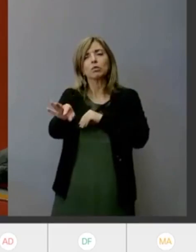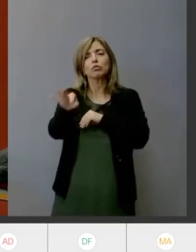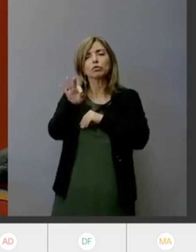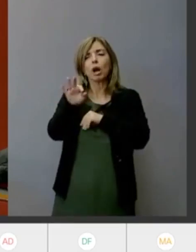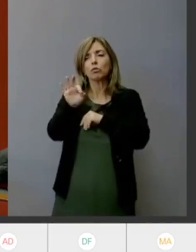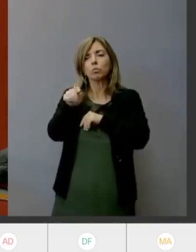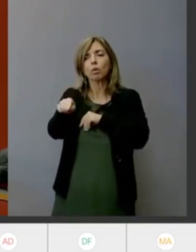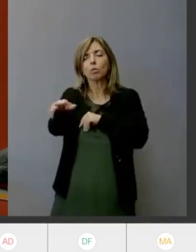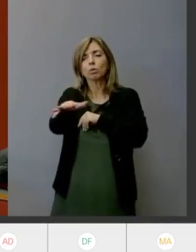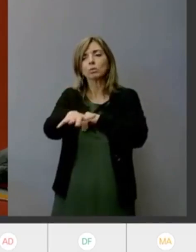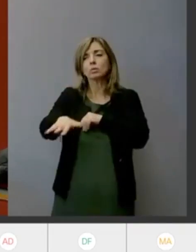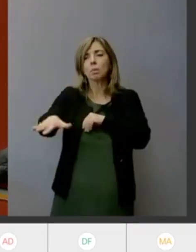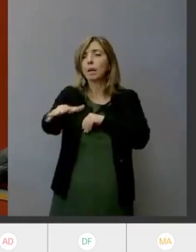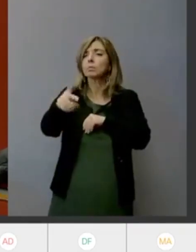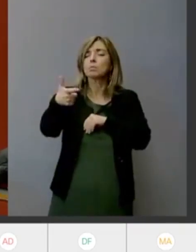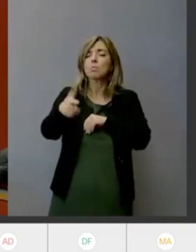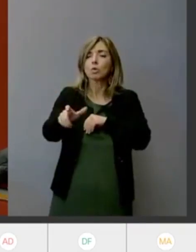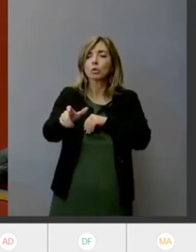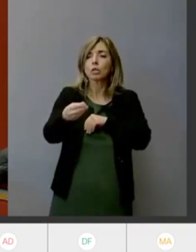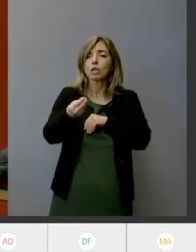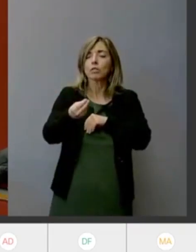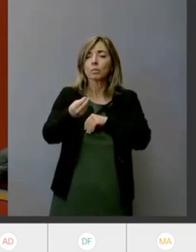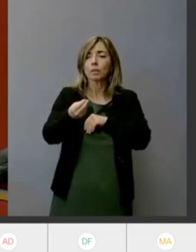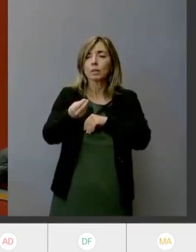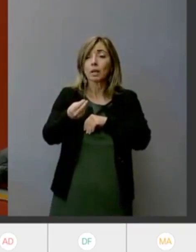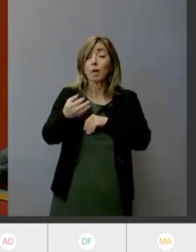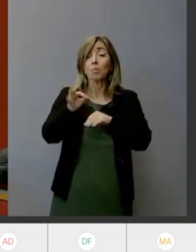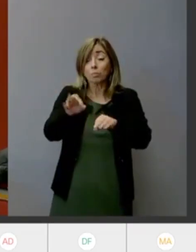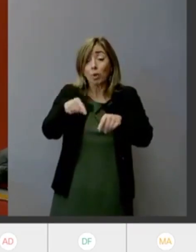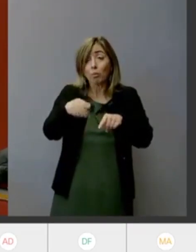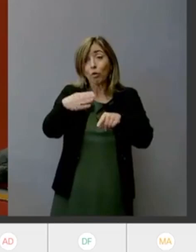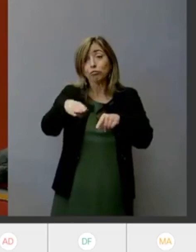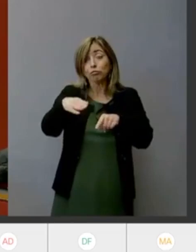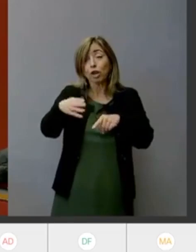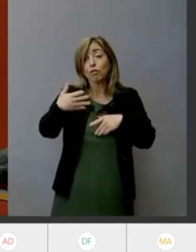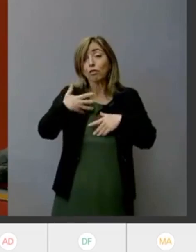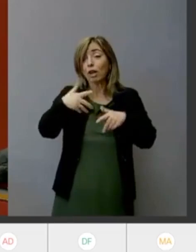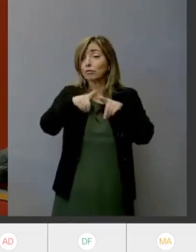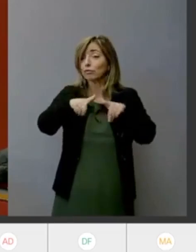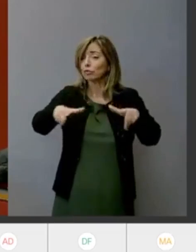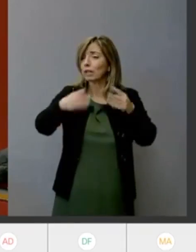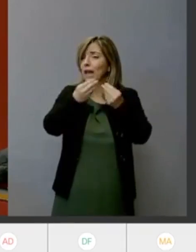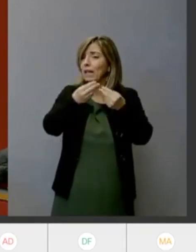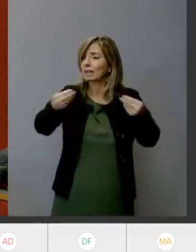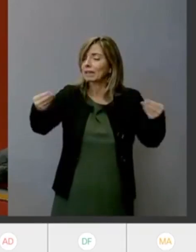offrire risorse ai cittadini più piccoli e più giovani quando sappiamo benissimo che